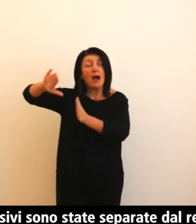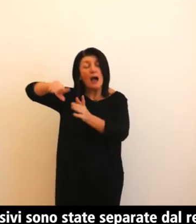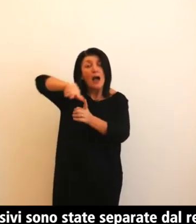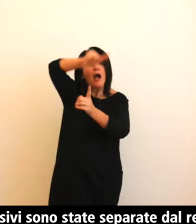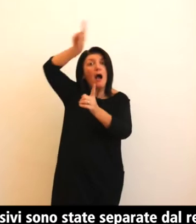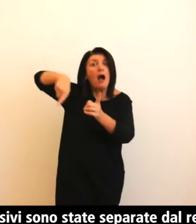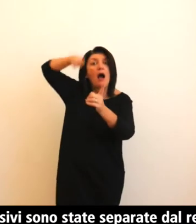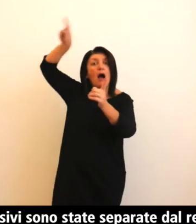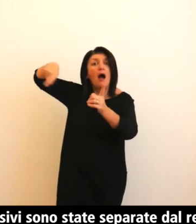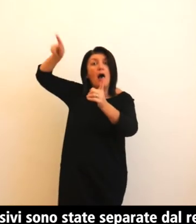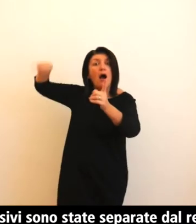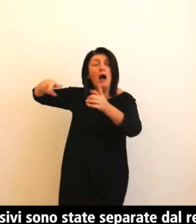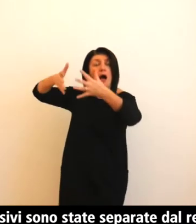casi da una piccola finestra.